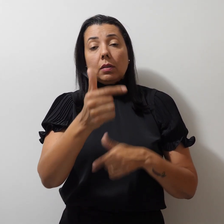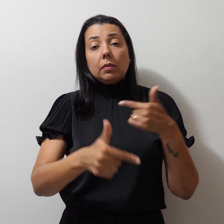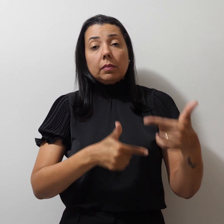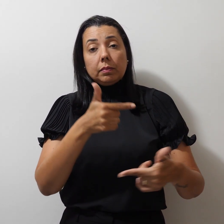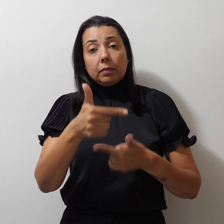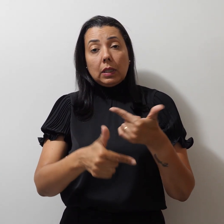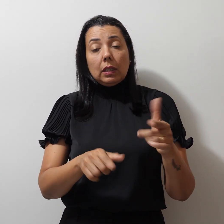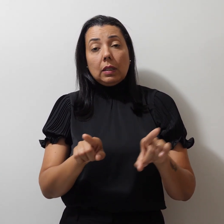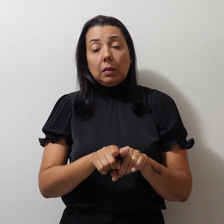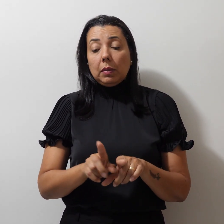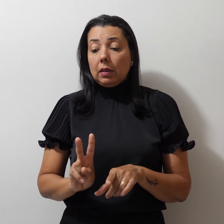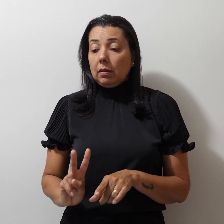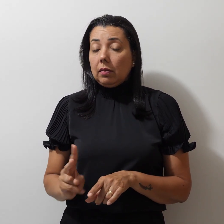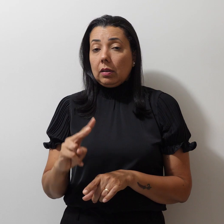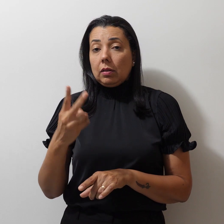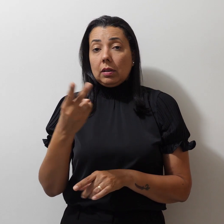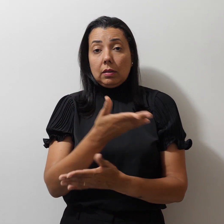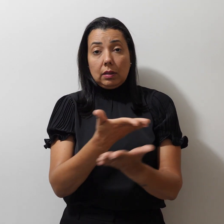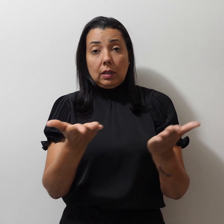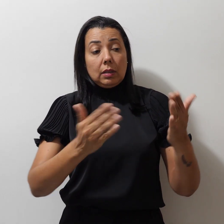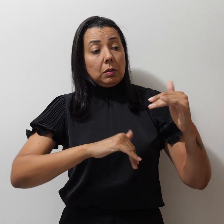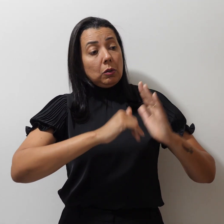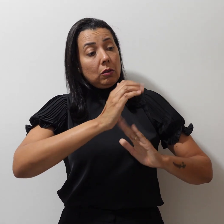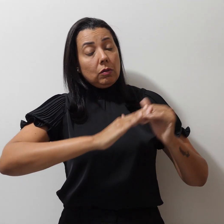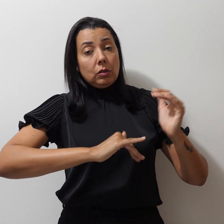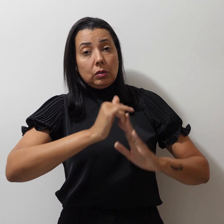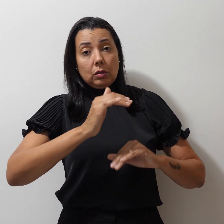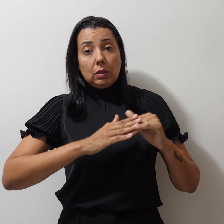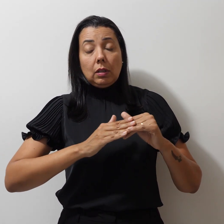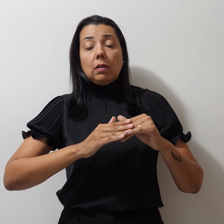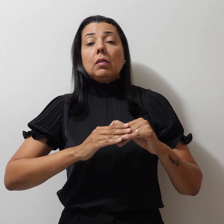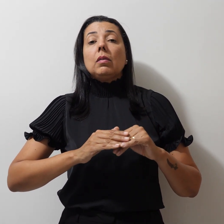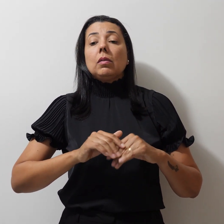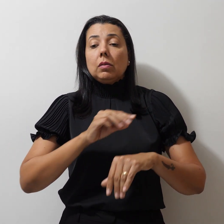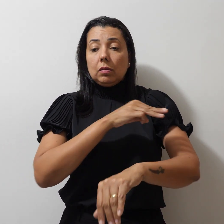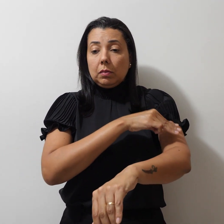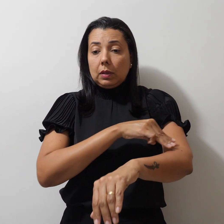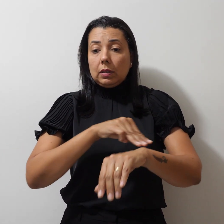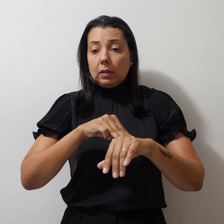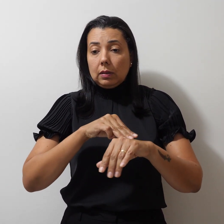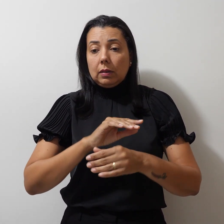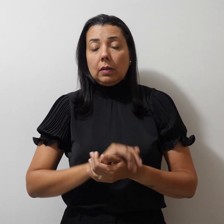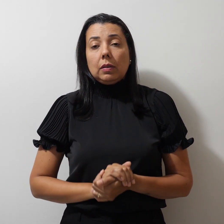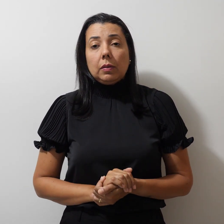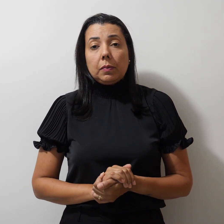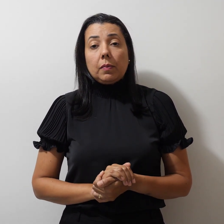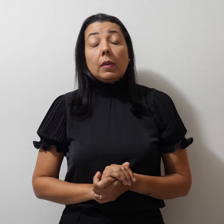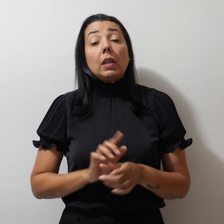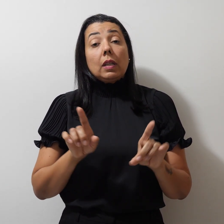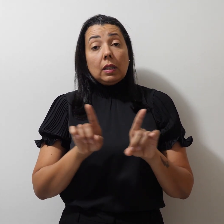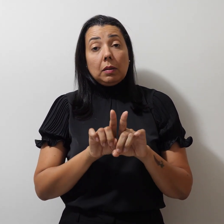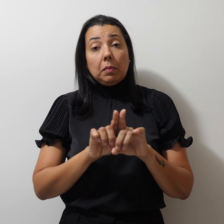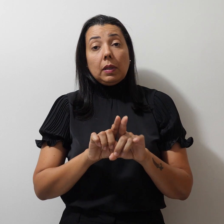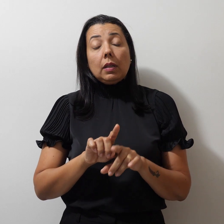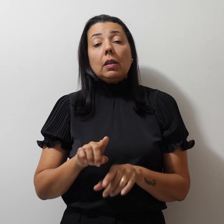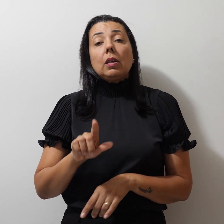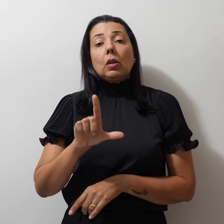e valorização desse profissional da carreira do magistério. Conta Luciano Matos,